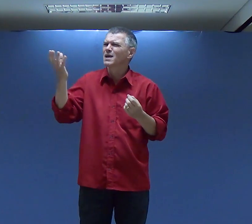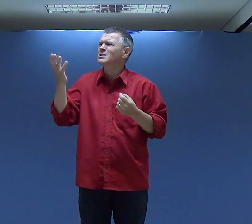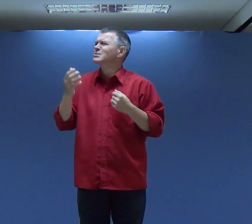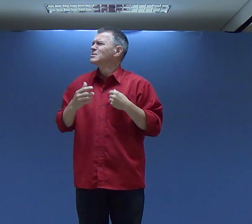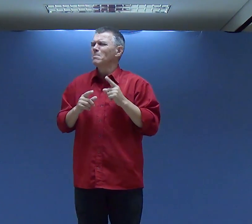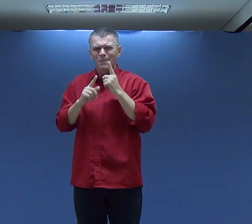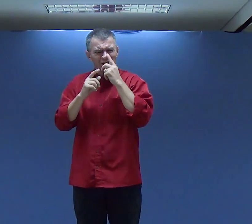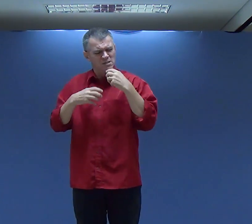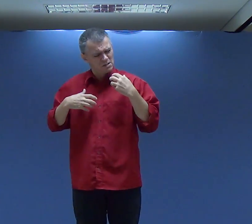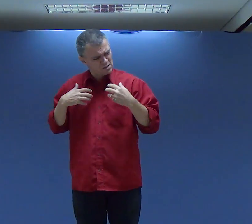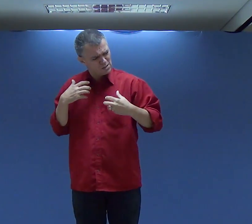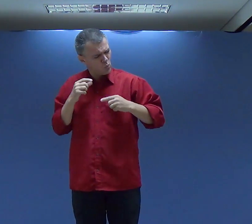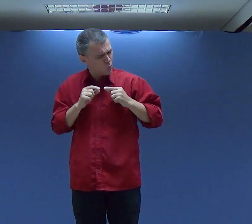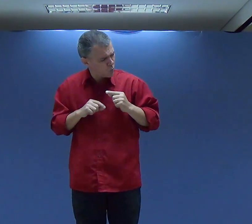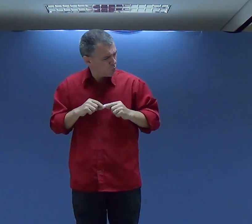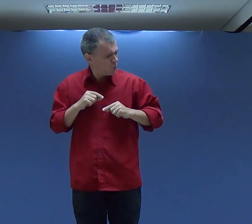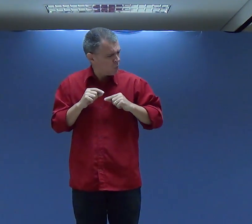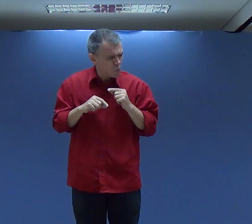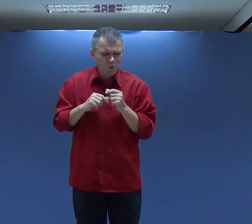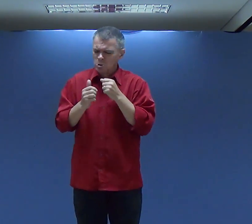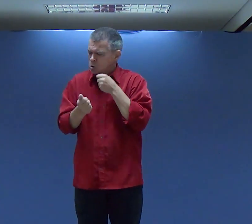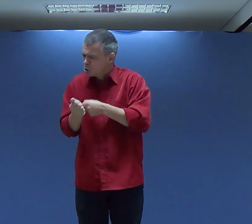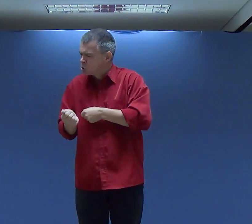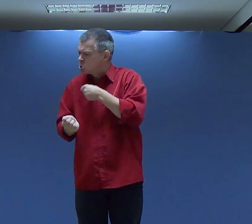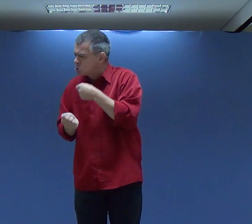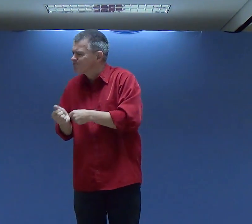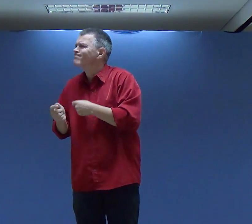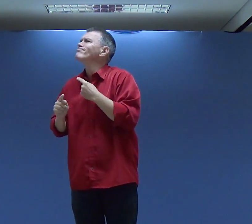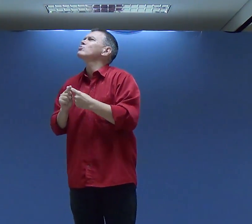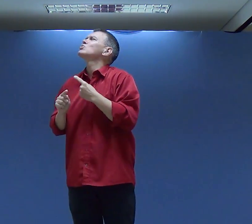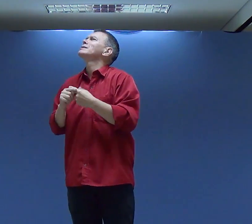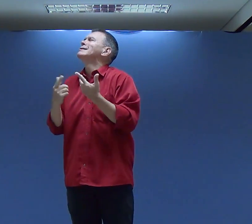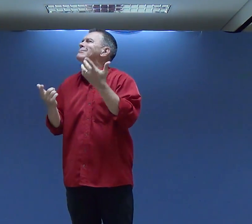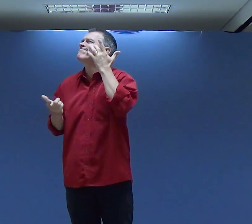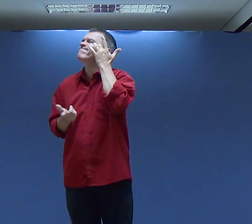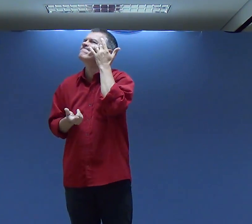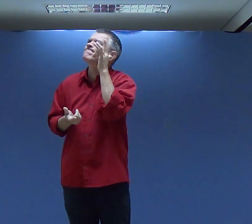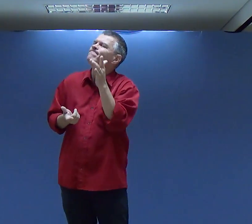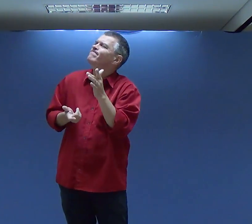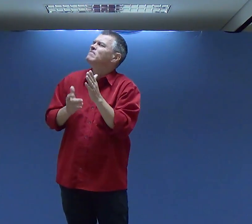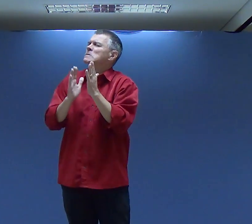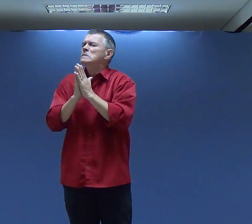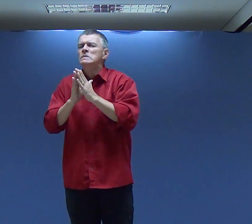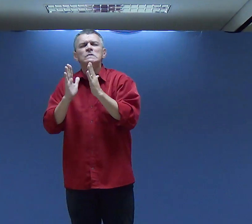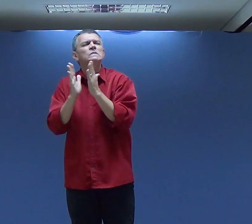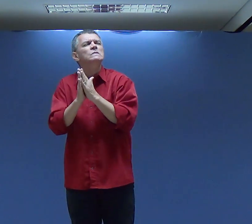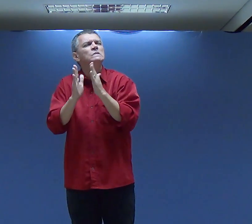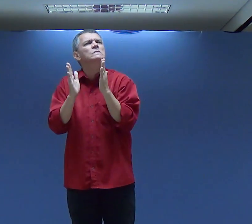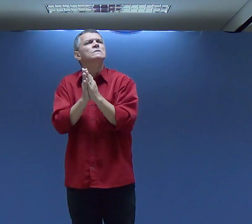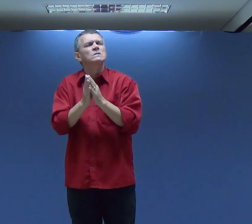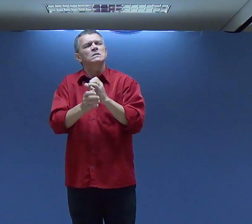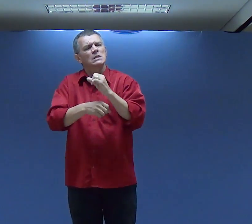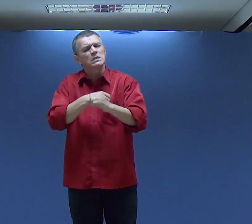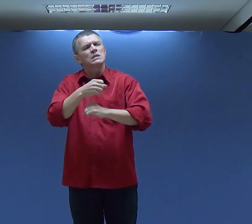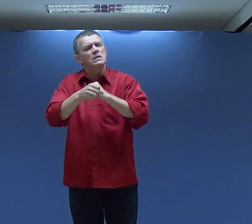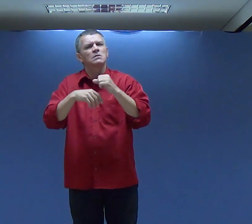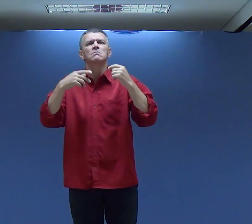puxa, vou viajar Estava meio preocupado com o que pregar, insistindo com o meu, o que eu vou falar E orando a